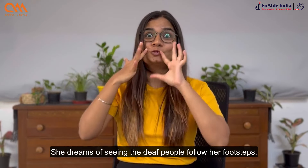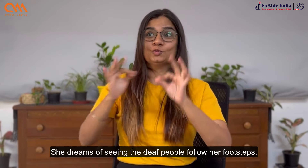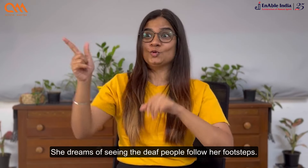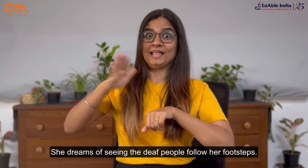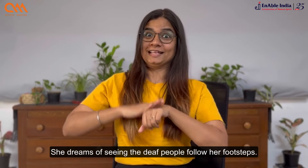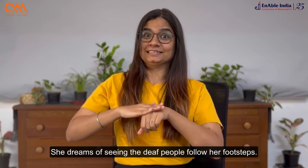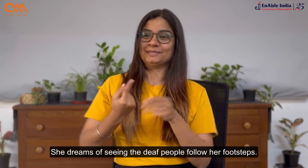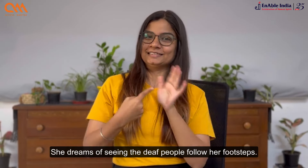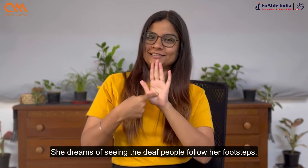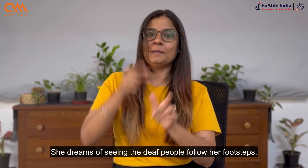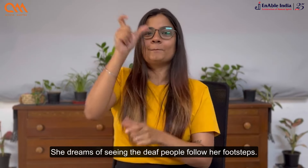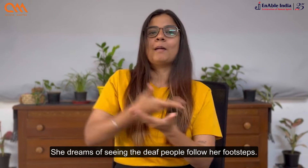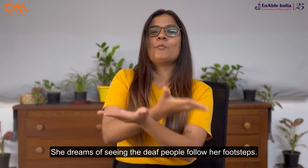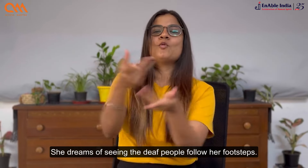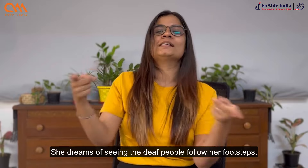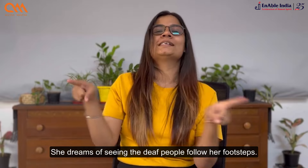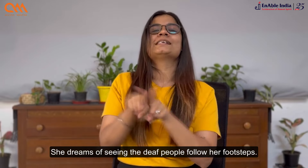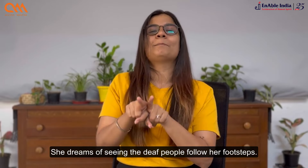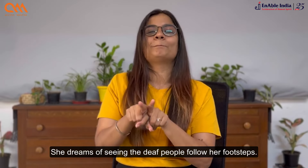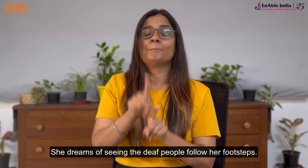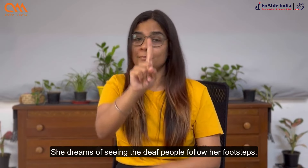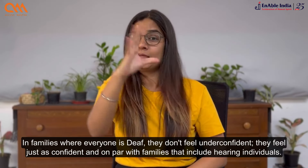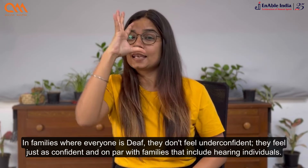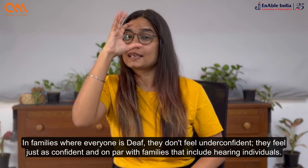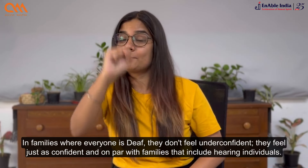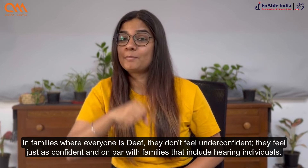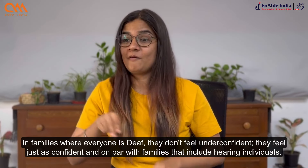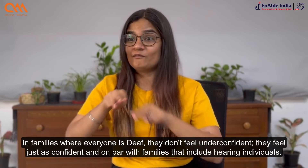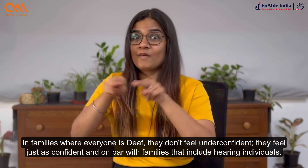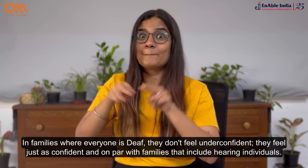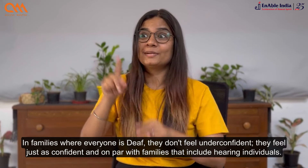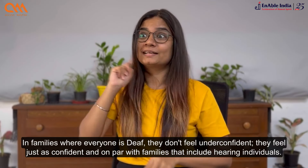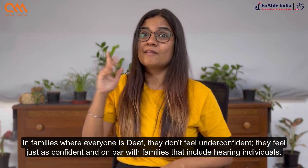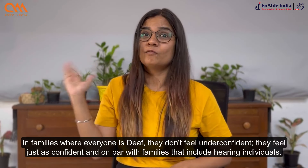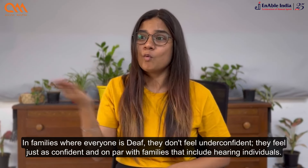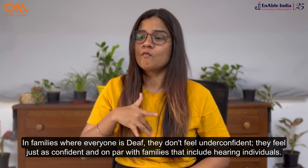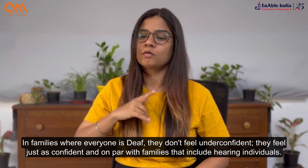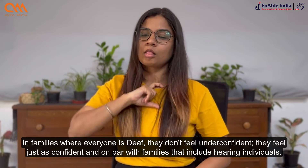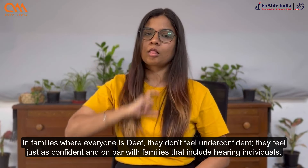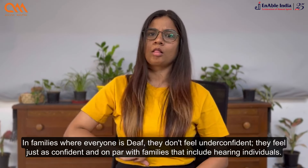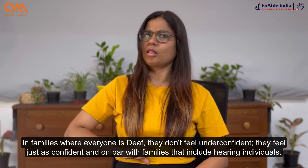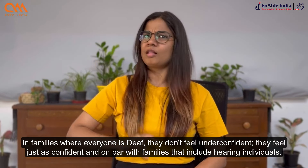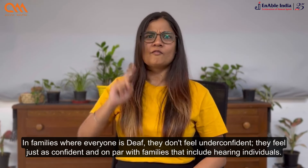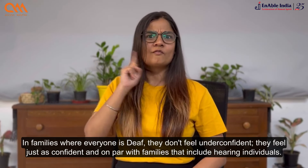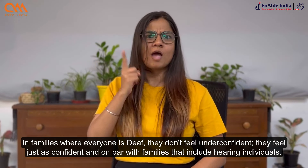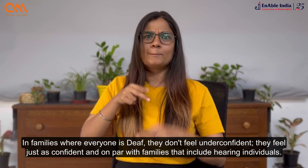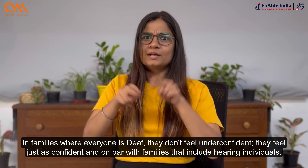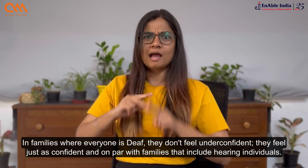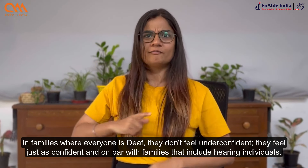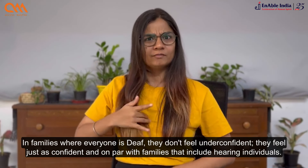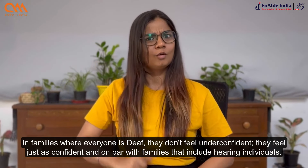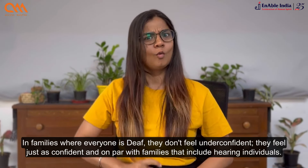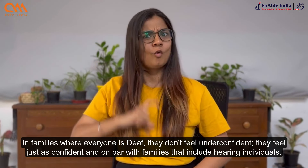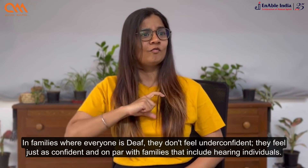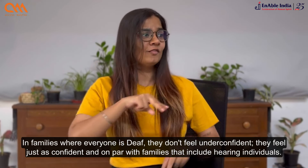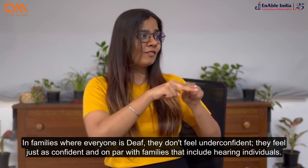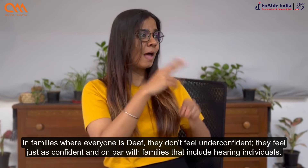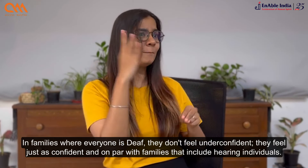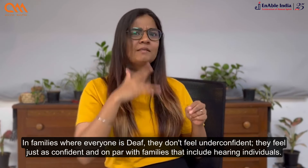नक्षे कदम पर चलते देखने का सपना देखती है। जिन परिवारों में हर कोई बधिर है, वे आत्मविश्वास से लब्रेज महसूस नहीं करते, वे